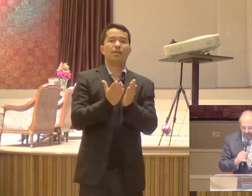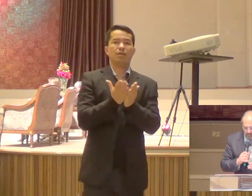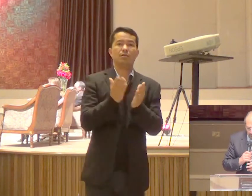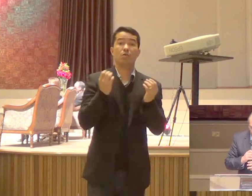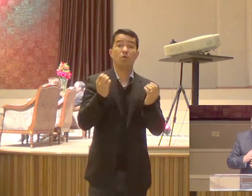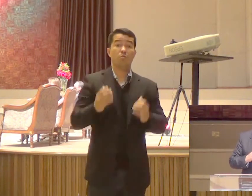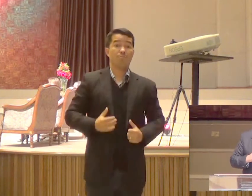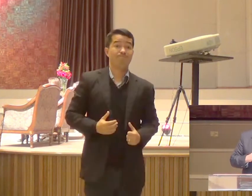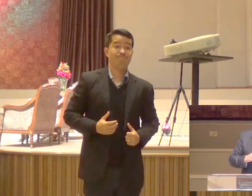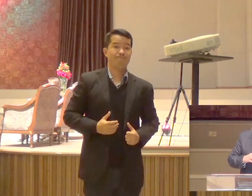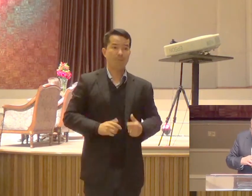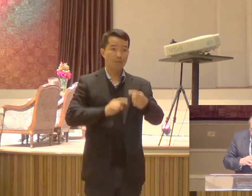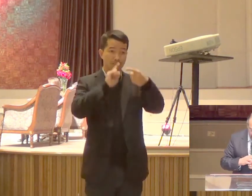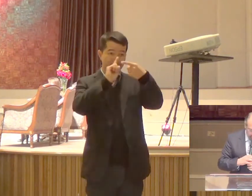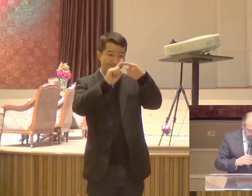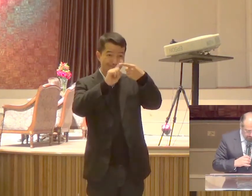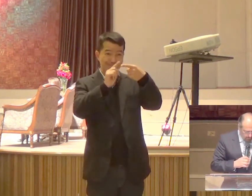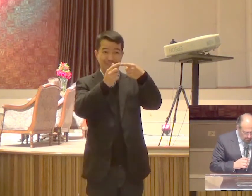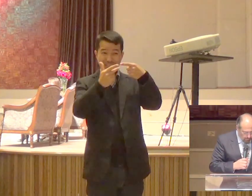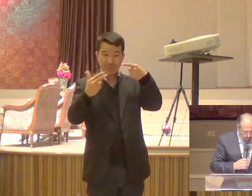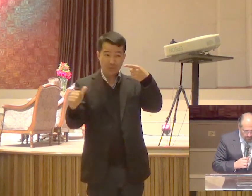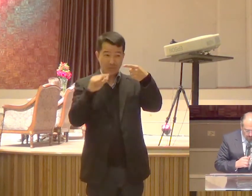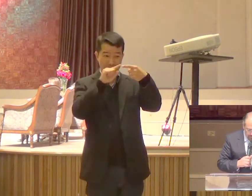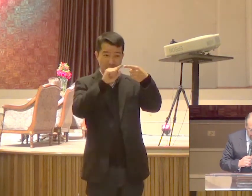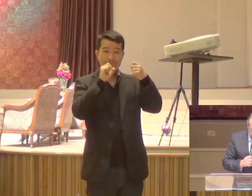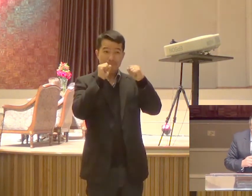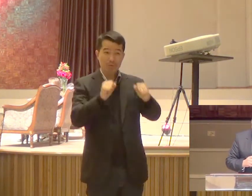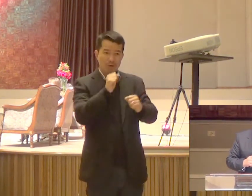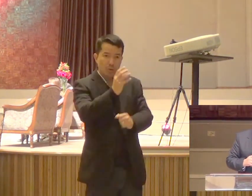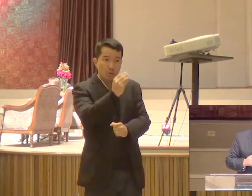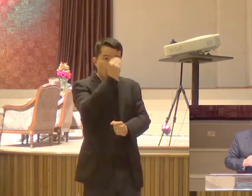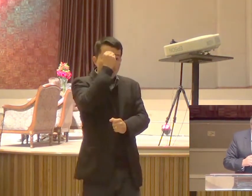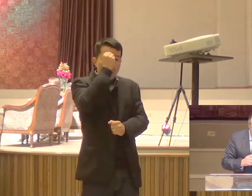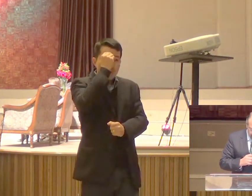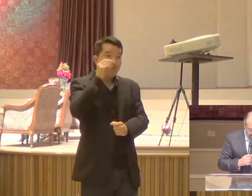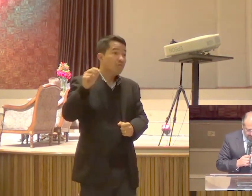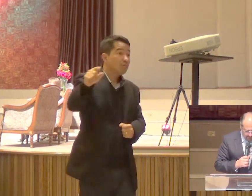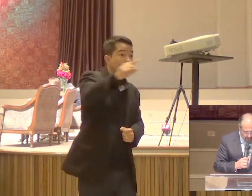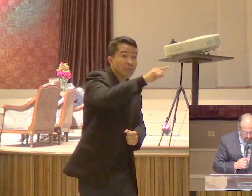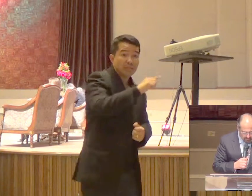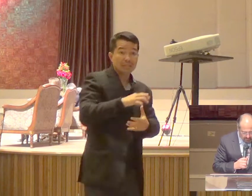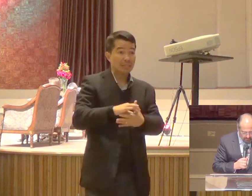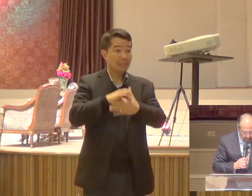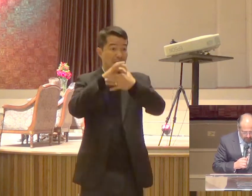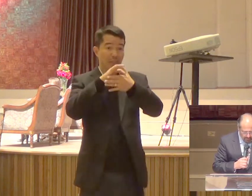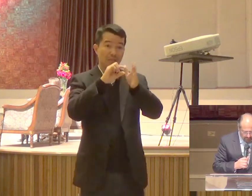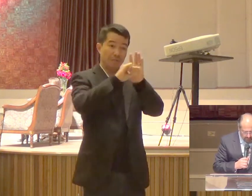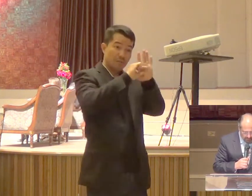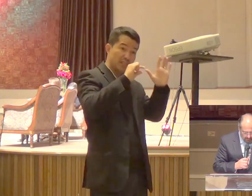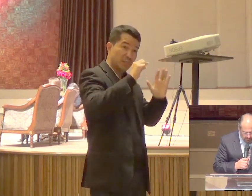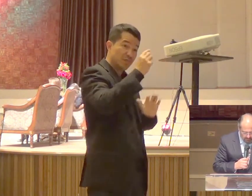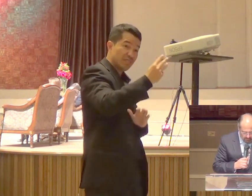princípio que eu trago para você O apóstolo Paulo diz assim Nos versos 33 a 35